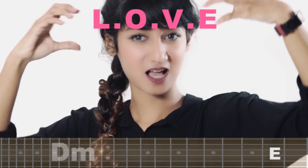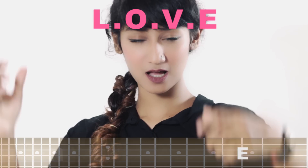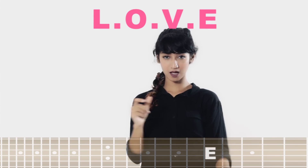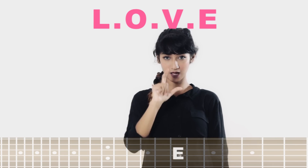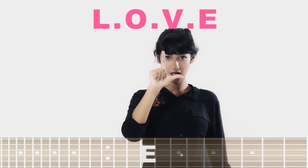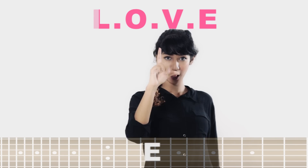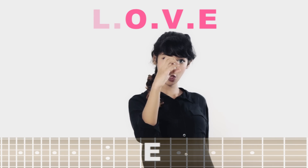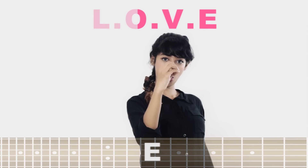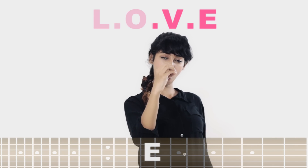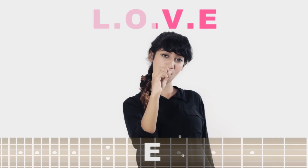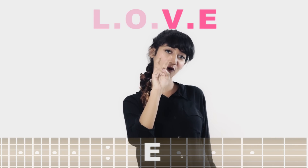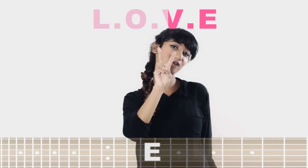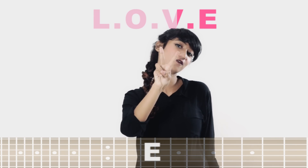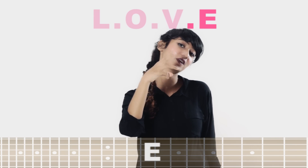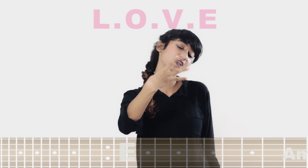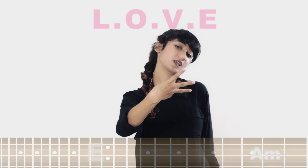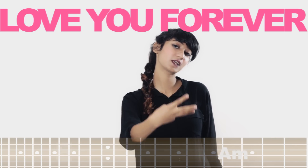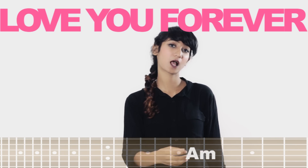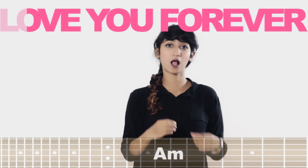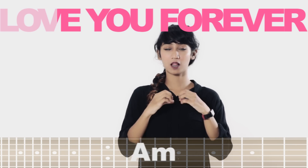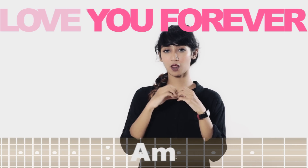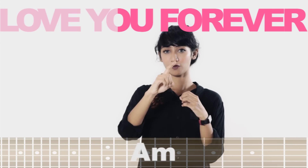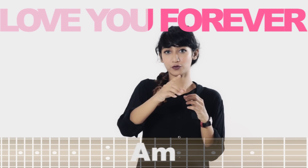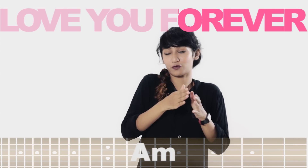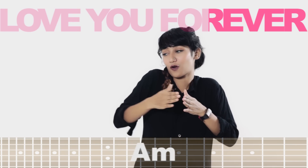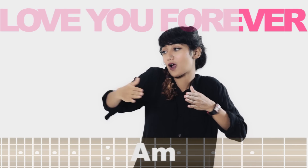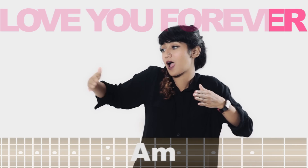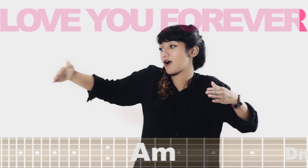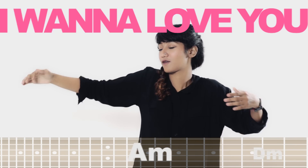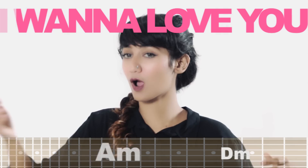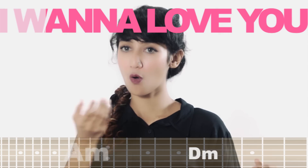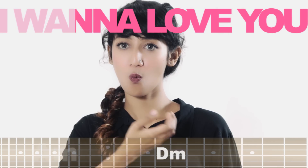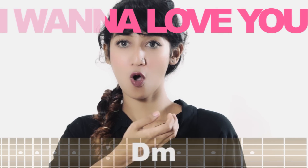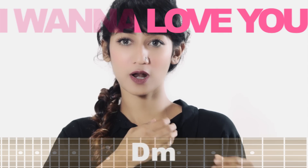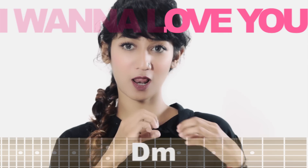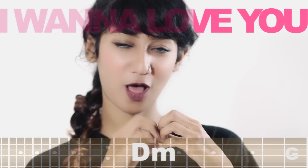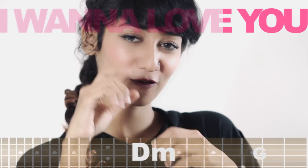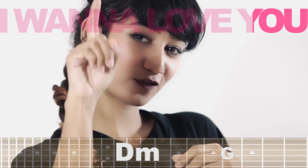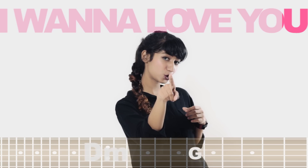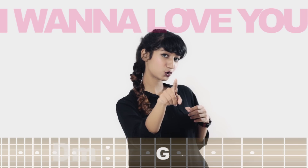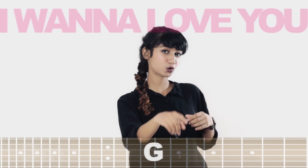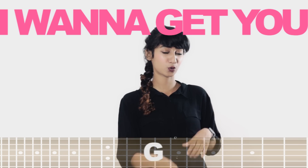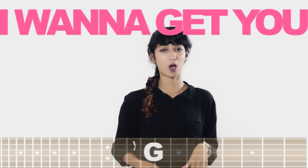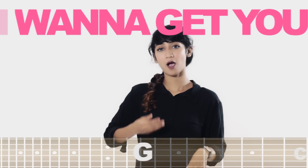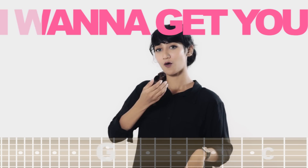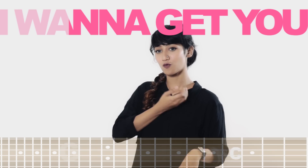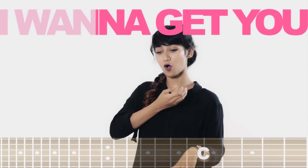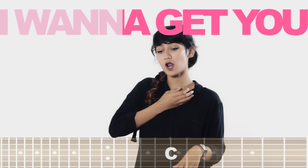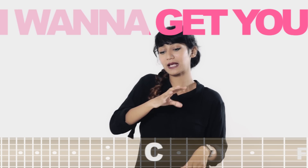Love, love you forever I wanna love you, I wanna